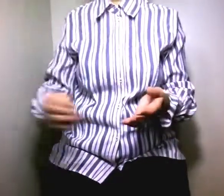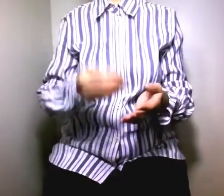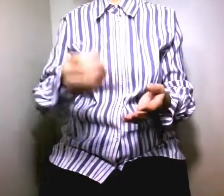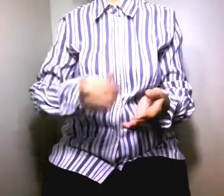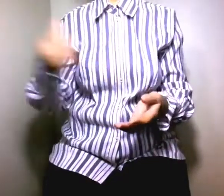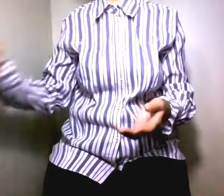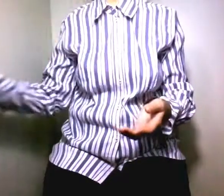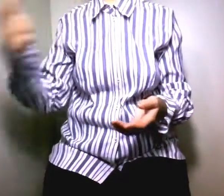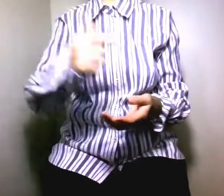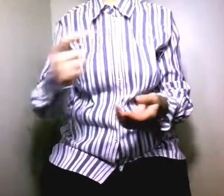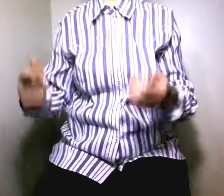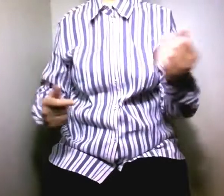وكذا وهذي وجبناه وكذا